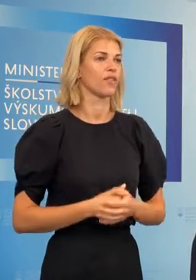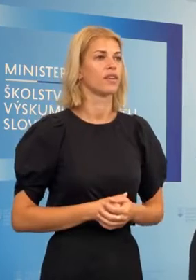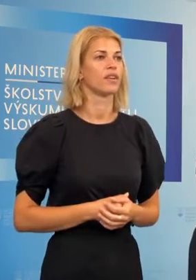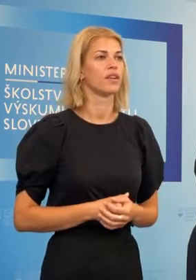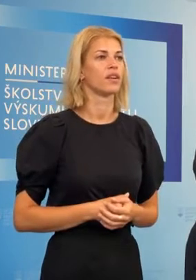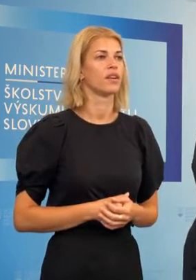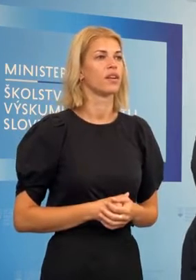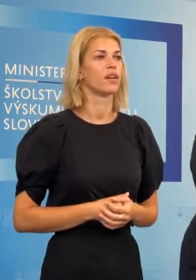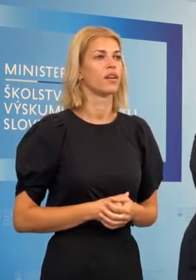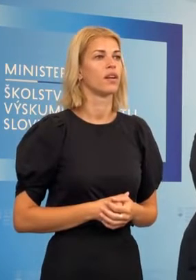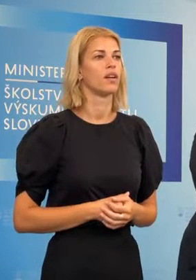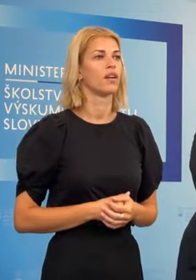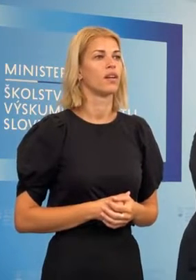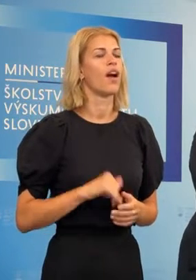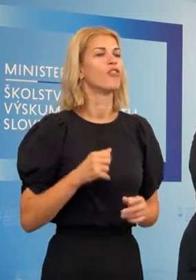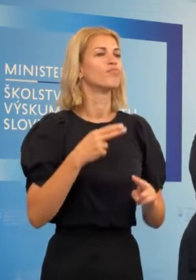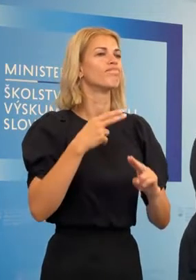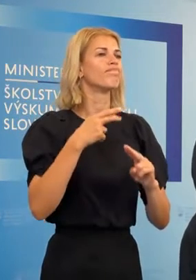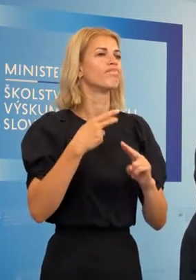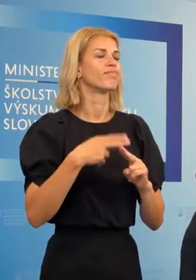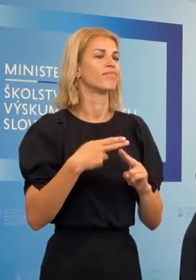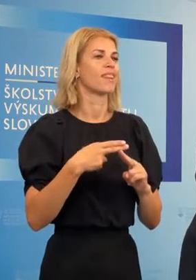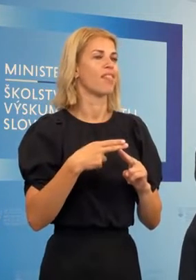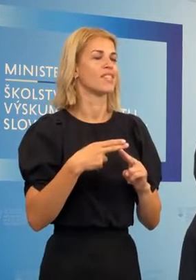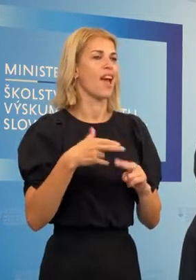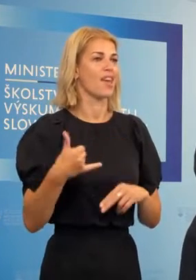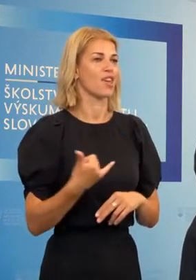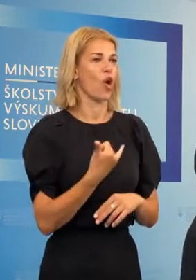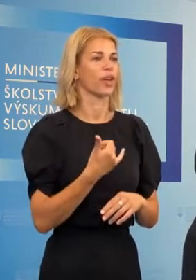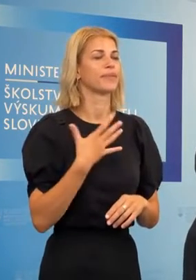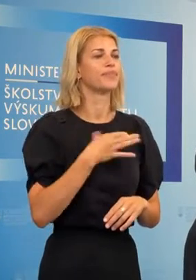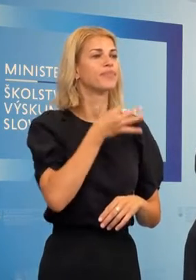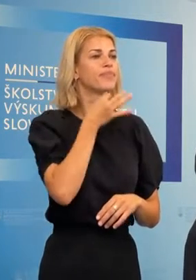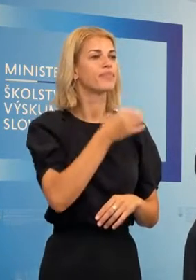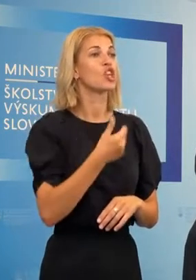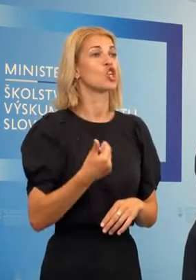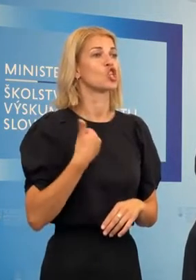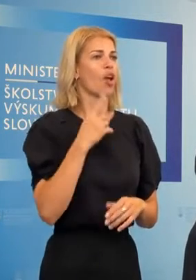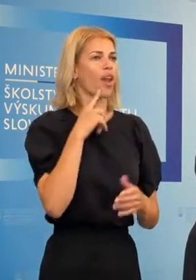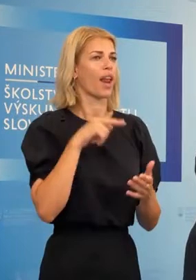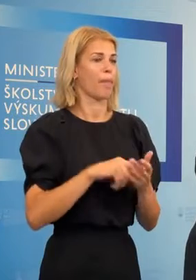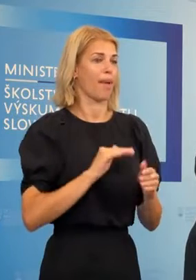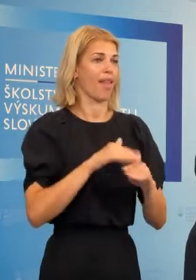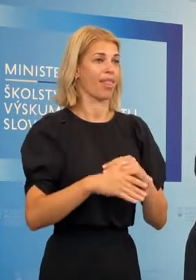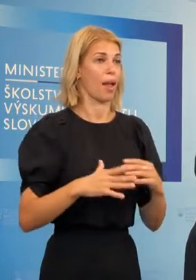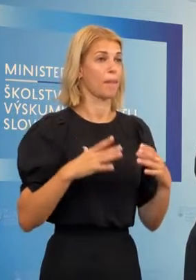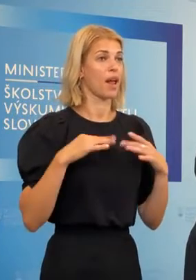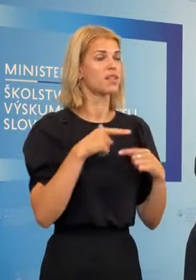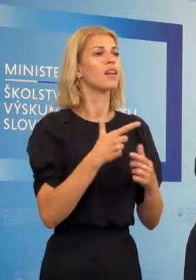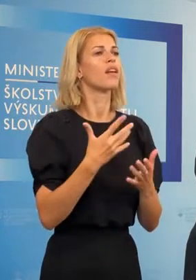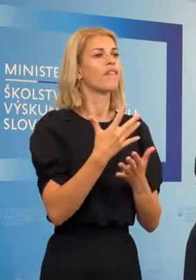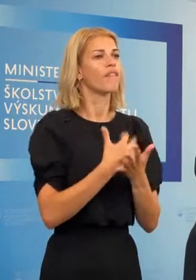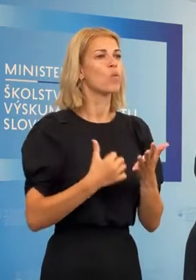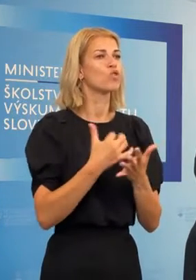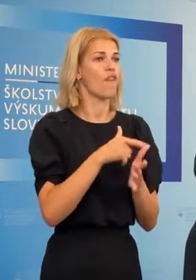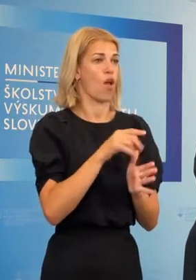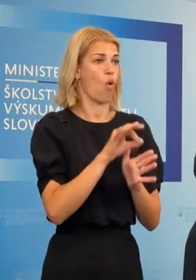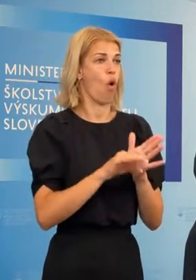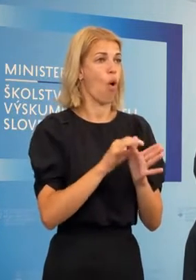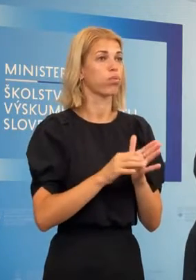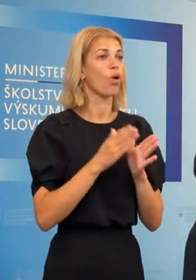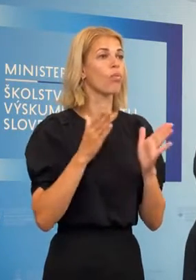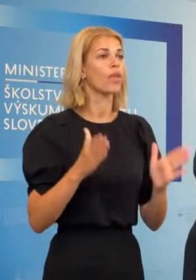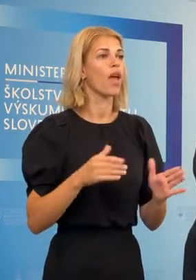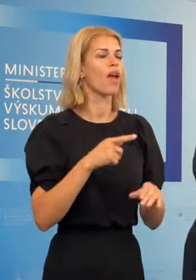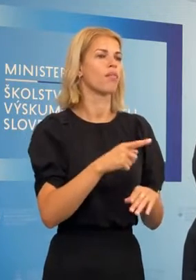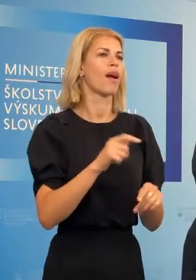Ak teda môžeme, Lucie, naďovať televízia, Joj. Ja by som sa chcela spýtať, školy počas týchto letných prázdnín využívajú toto obdobie na